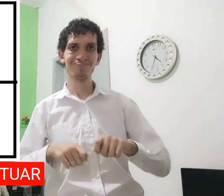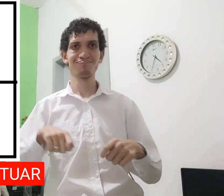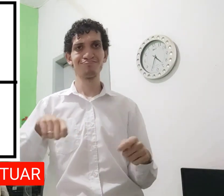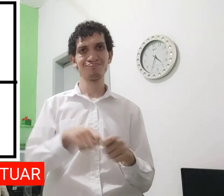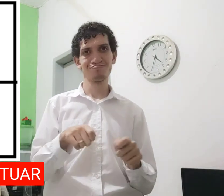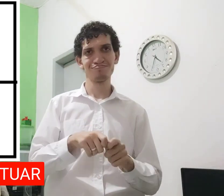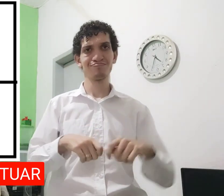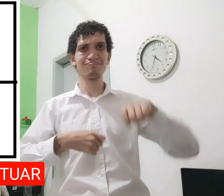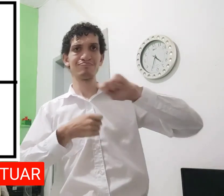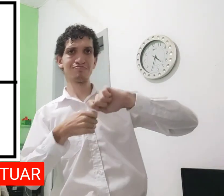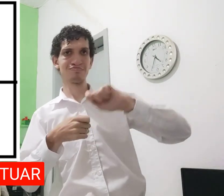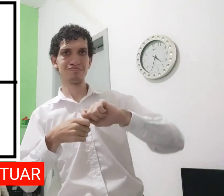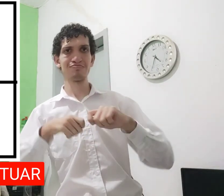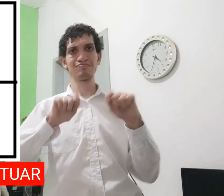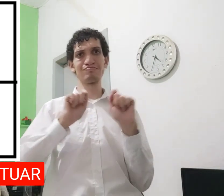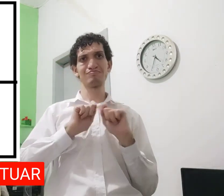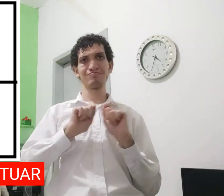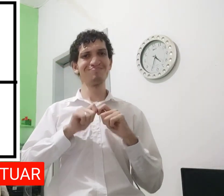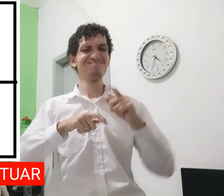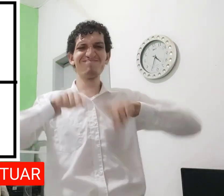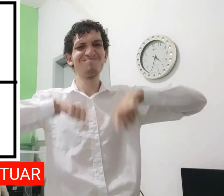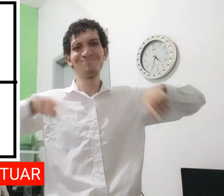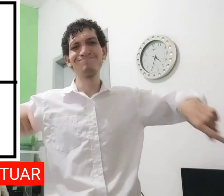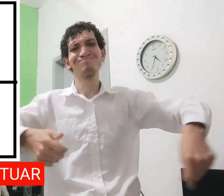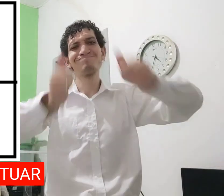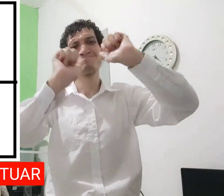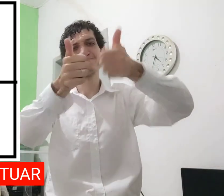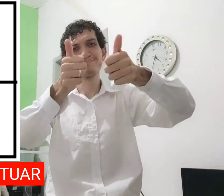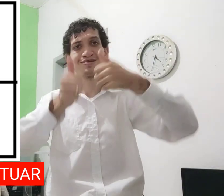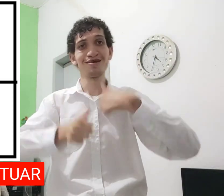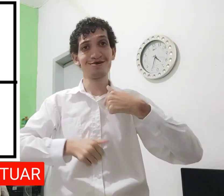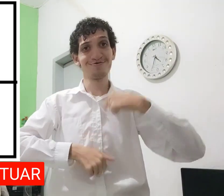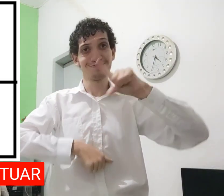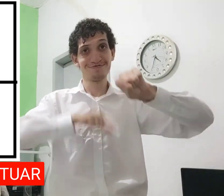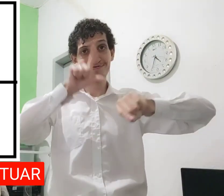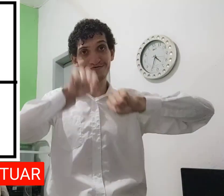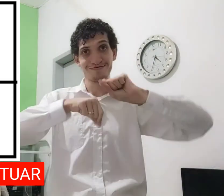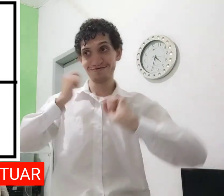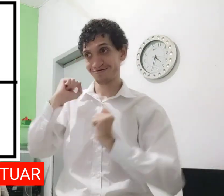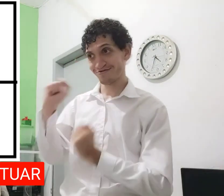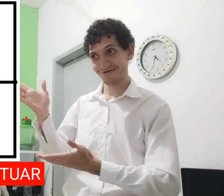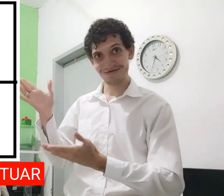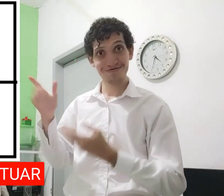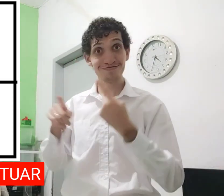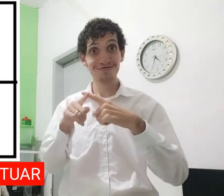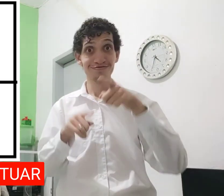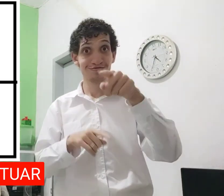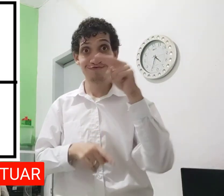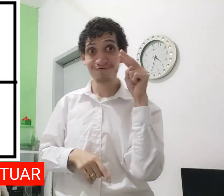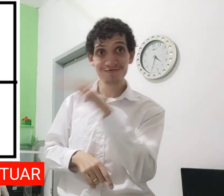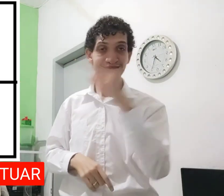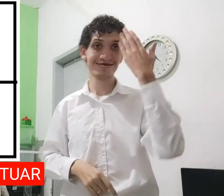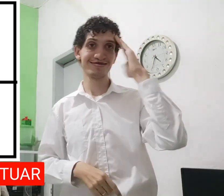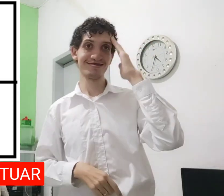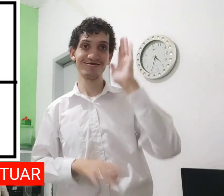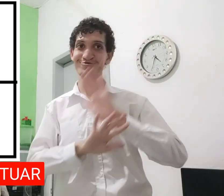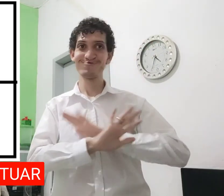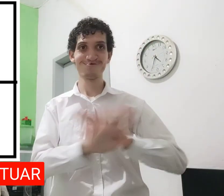fazer, fazer, fazer, fazer, fazer, fazer, variações, tá tudo bem? Eu só escolhi esses dois, pra